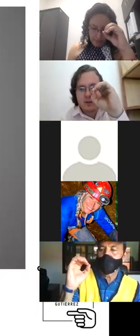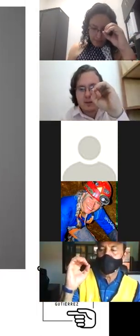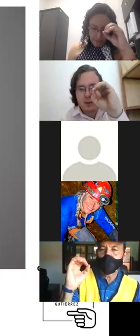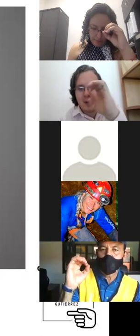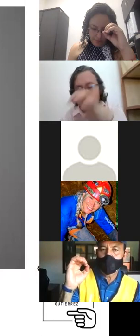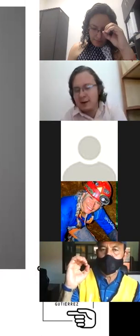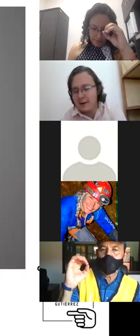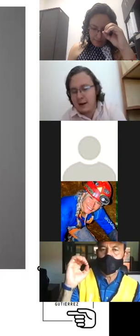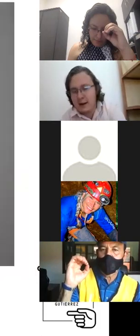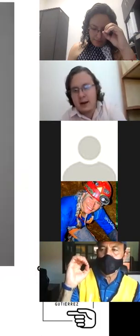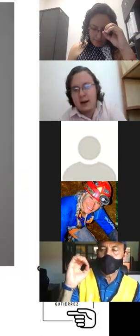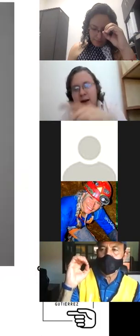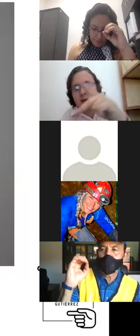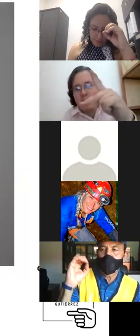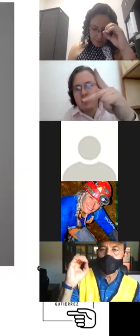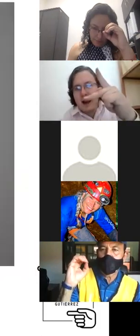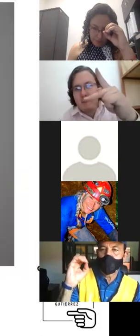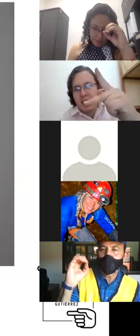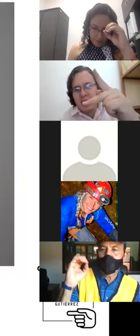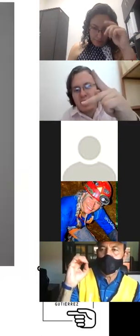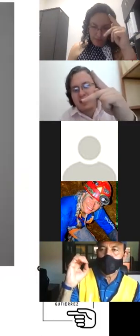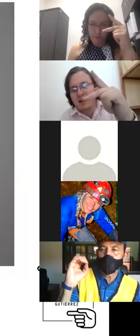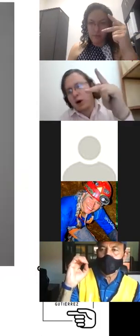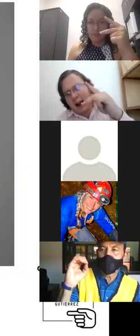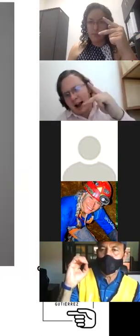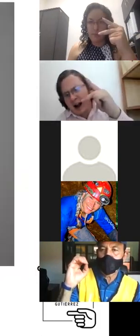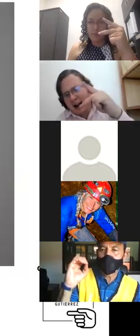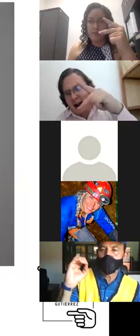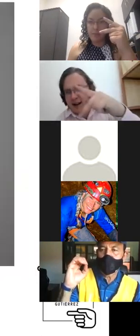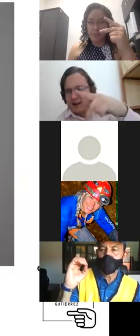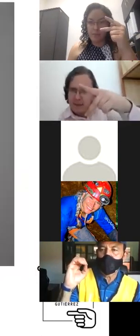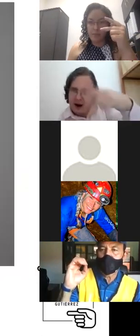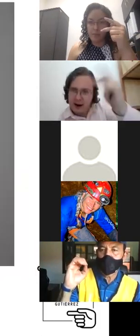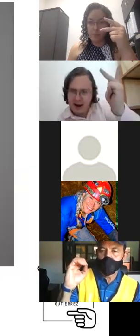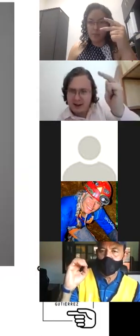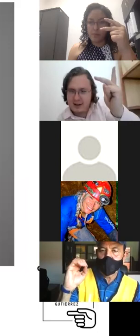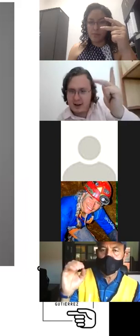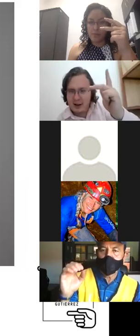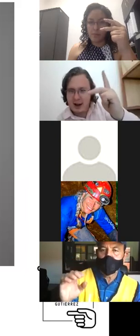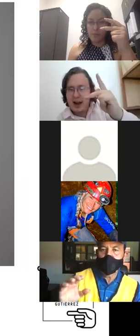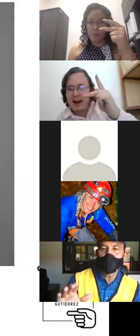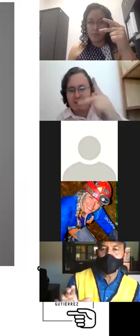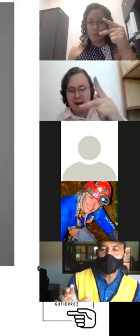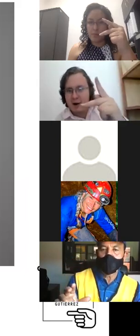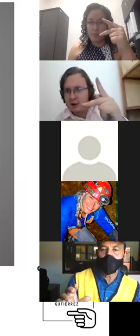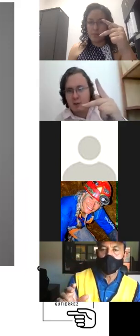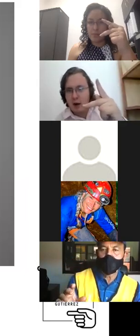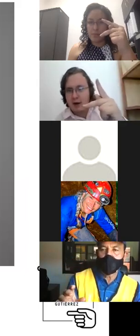muy bien tenemos la P ¿se acuerdan de la K? que la K se hacía para arriba ¿sí? la P no se mueve